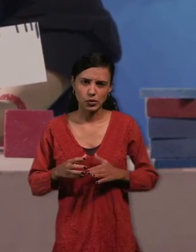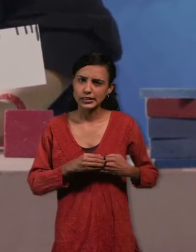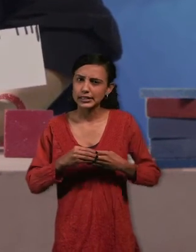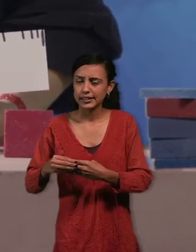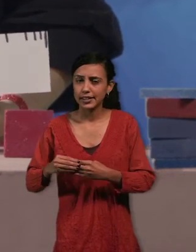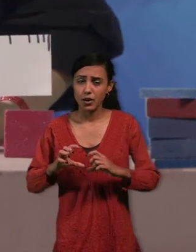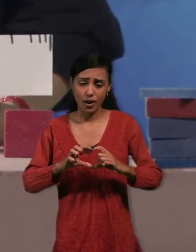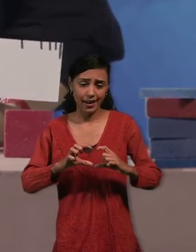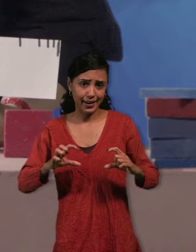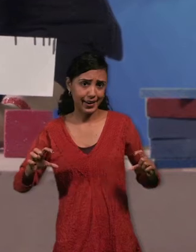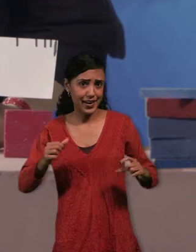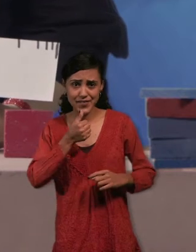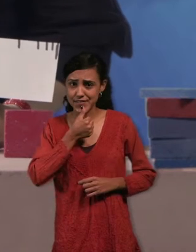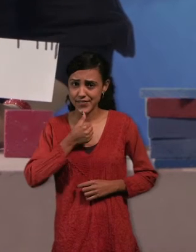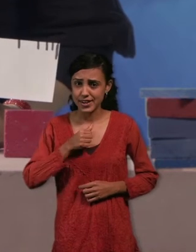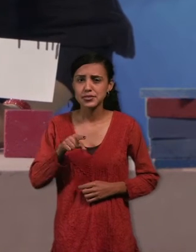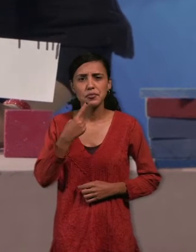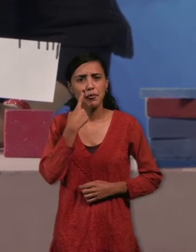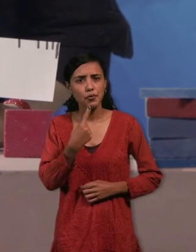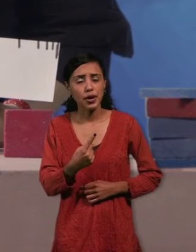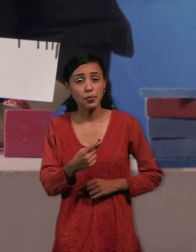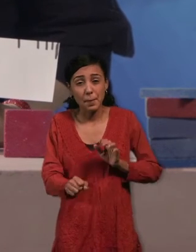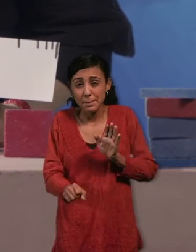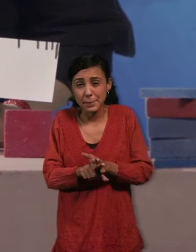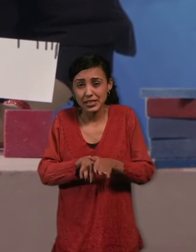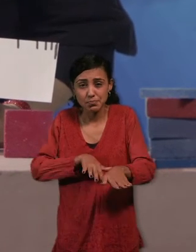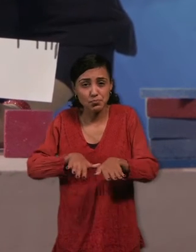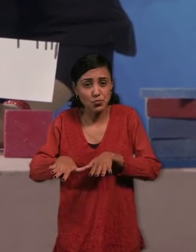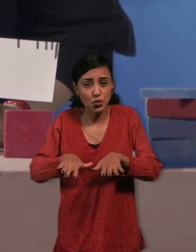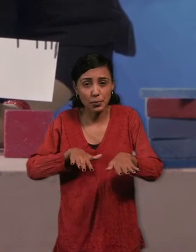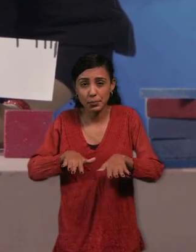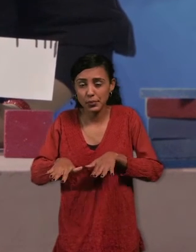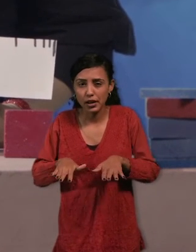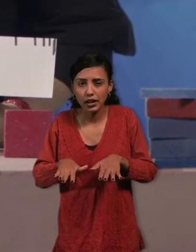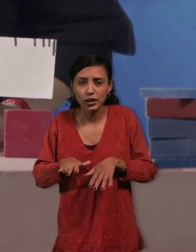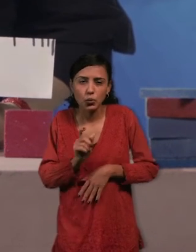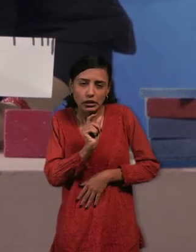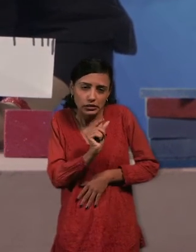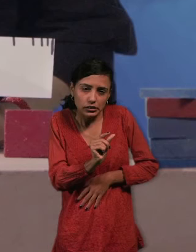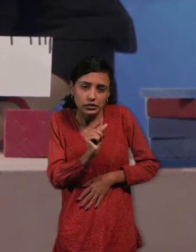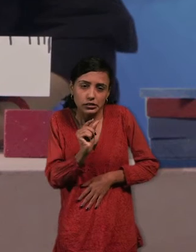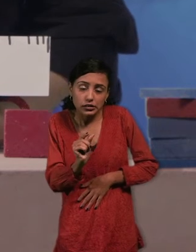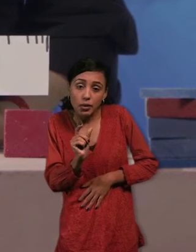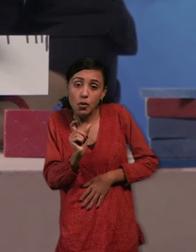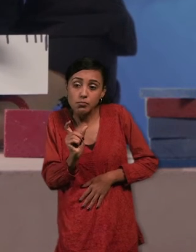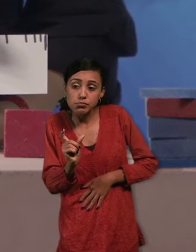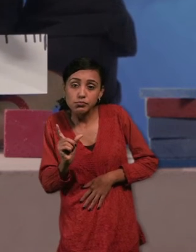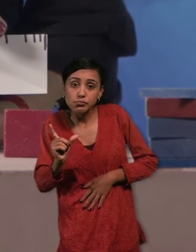simple, donde vemos que al principio del movimiento son más pequeñitos, se va haciendo más amplio, más amplio,